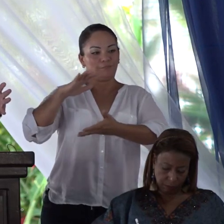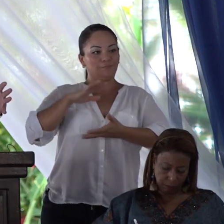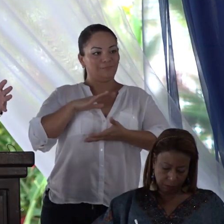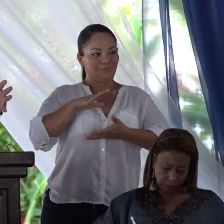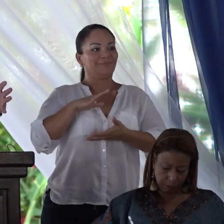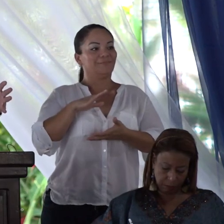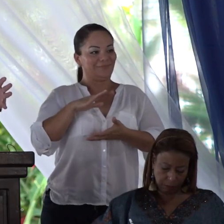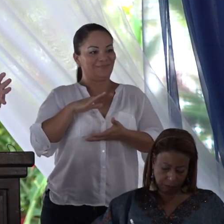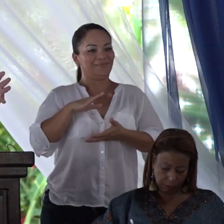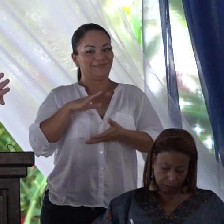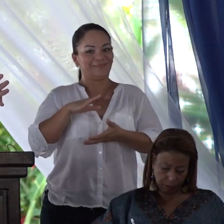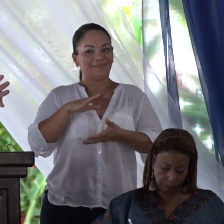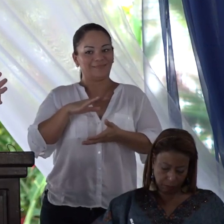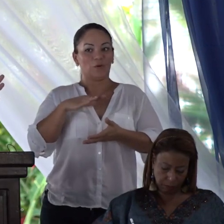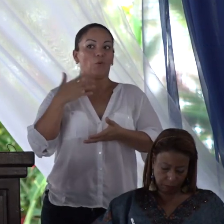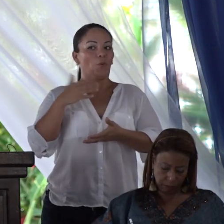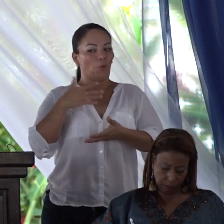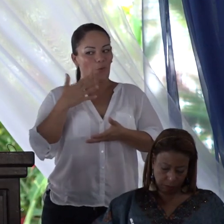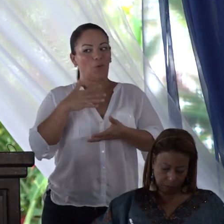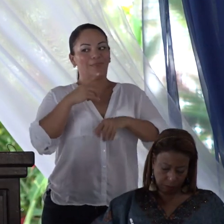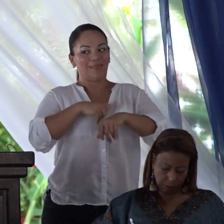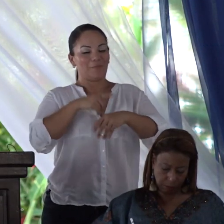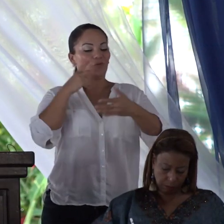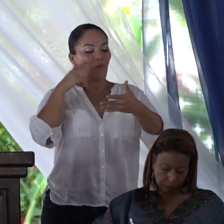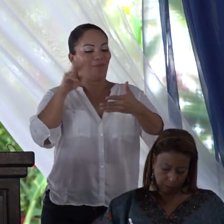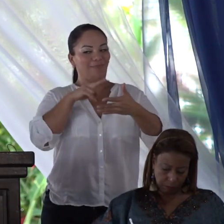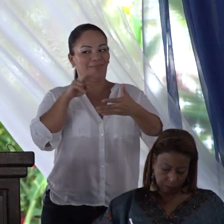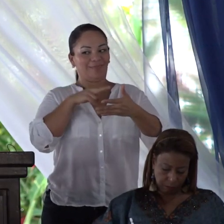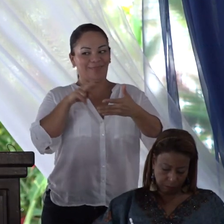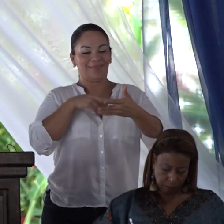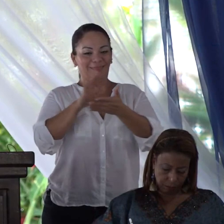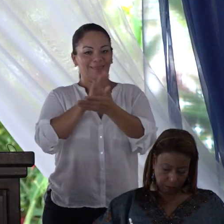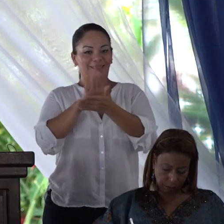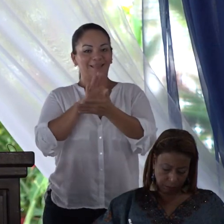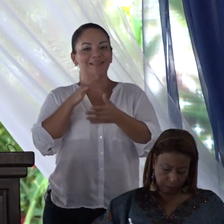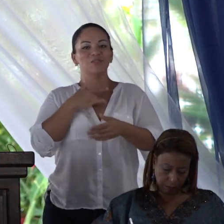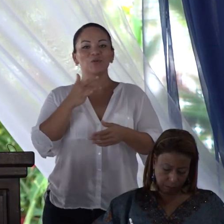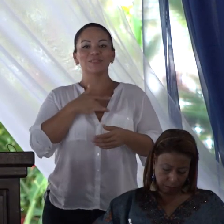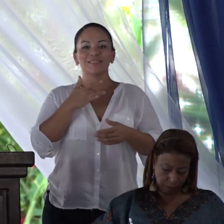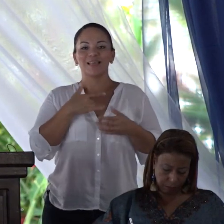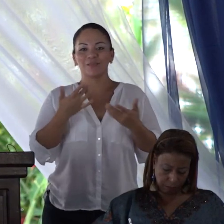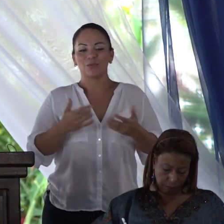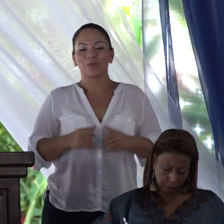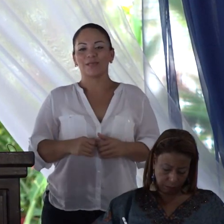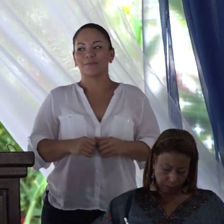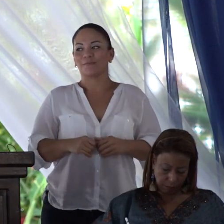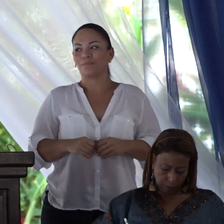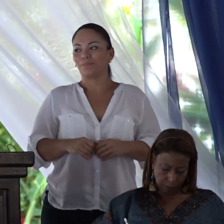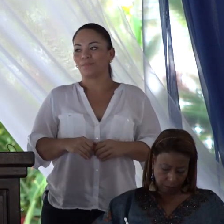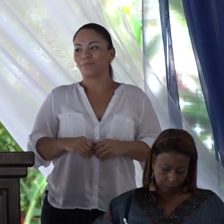llevar tamaño rato leer. Yo siento que